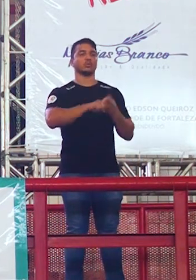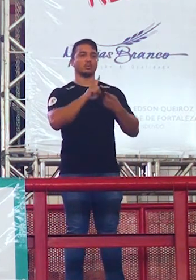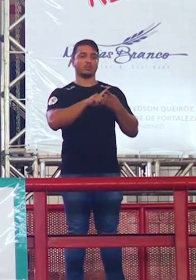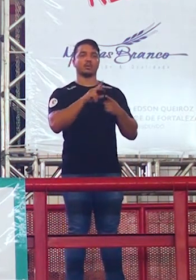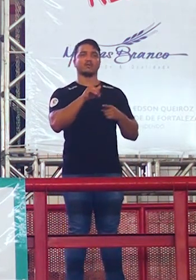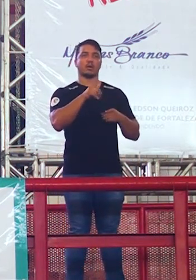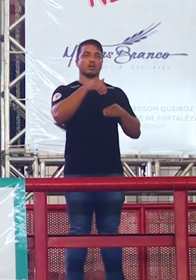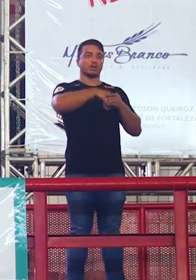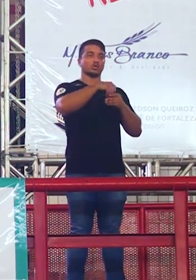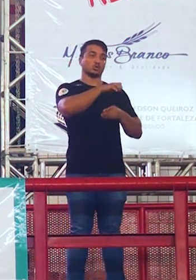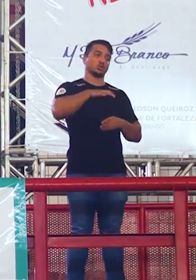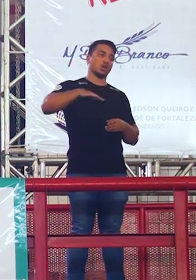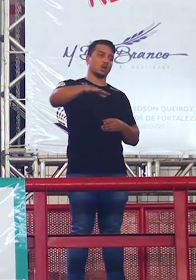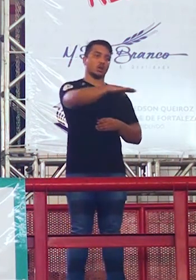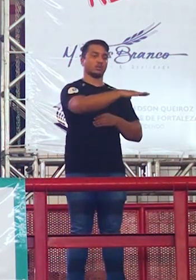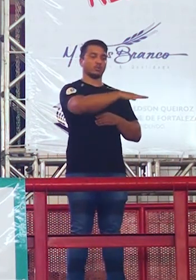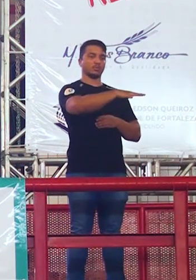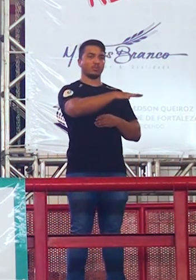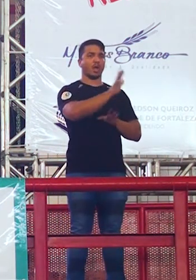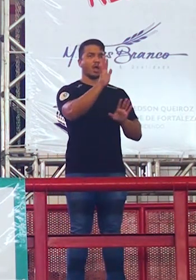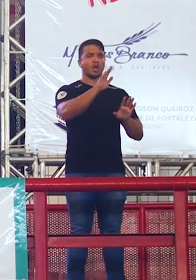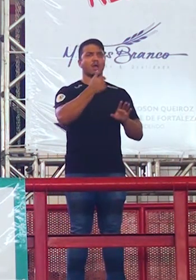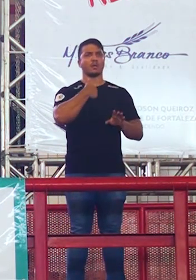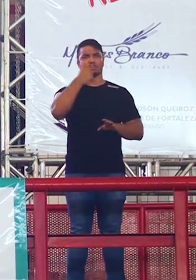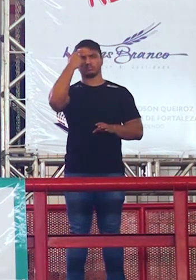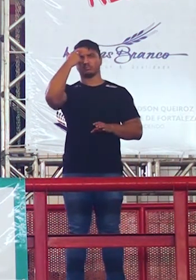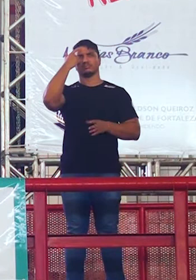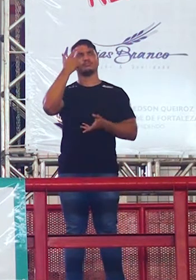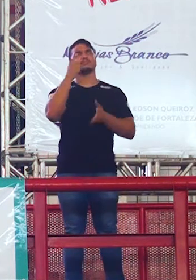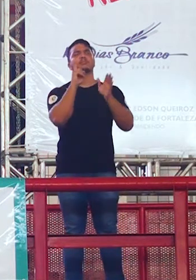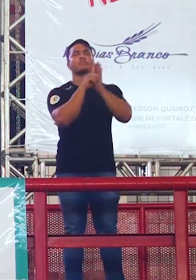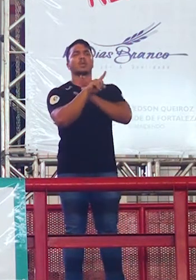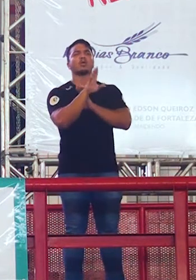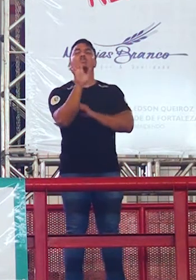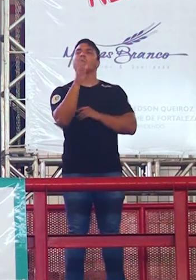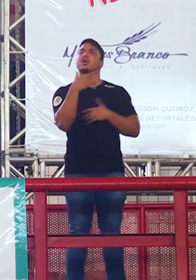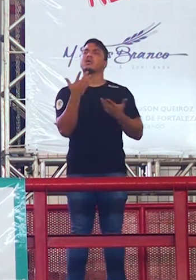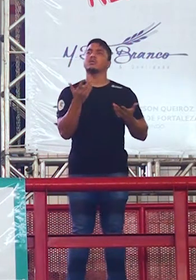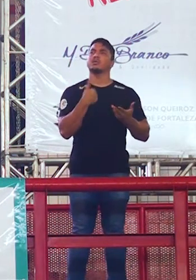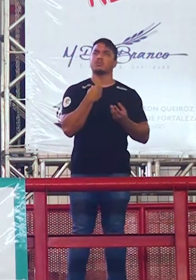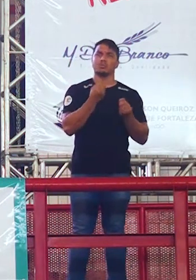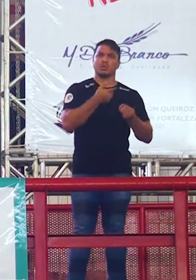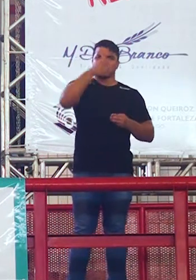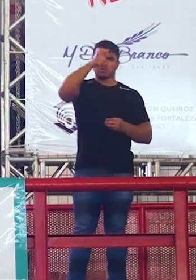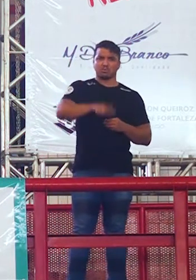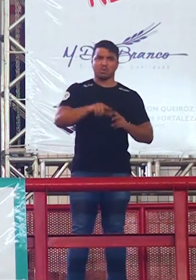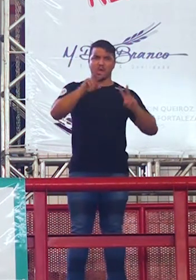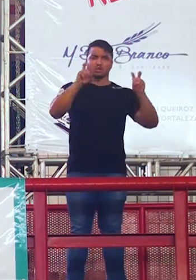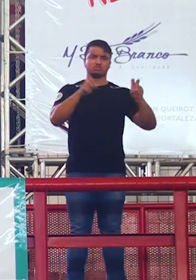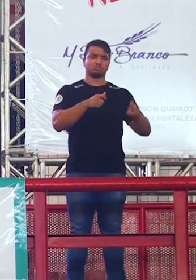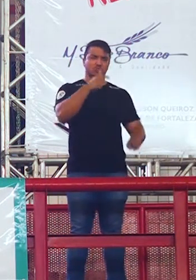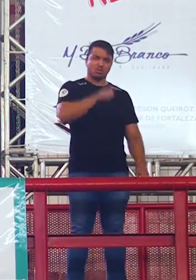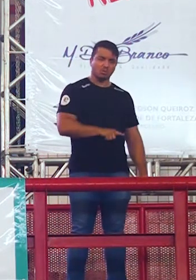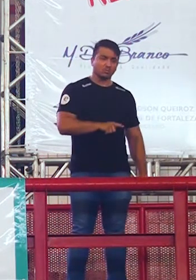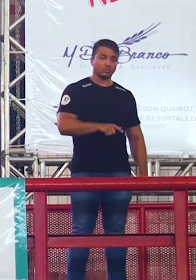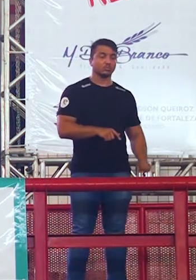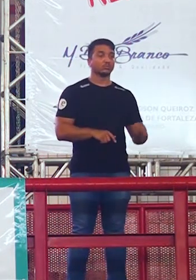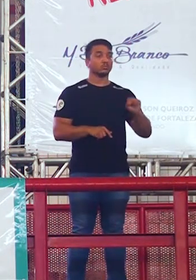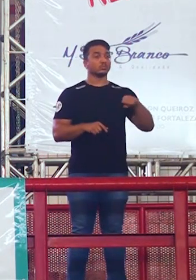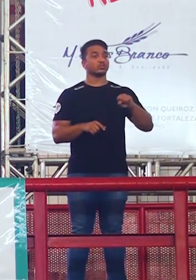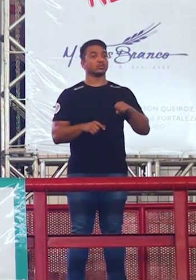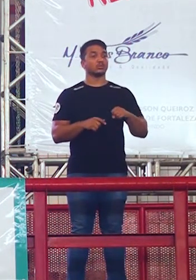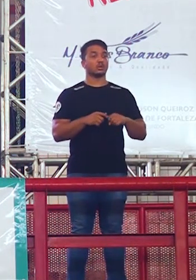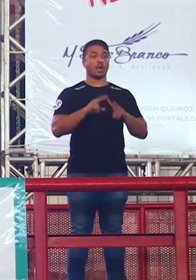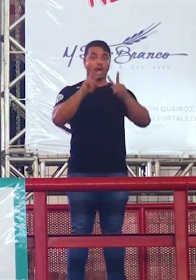gerais. Aí você pode me perguntar o seguinte então eles não repetem tema sim o